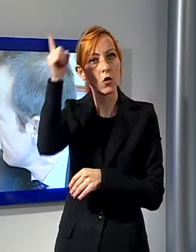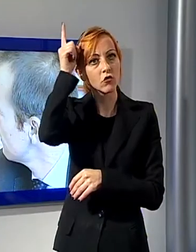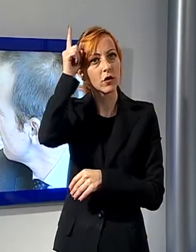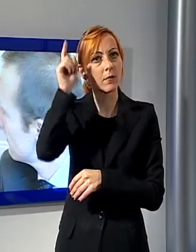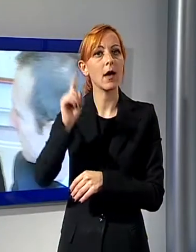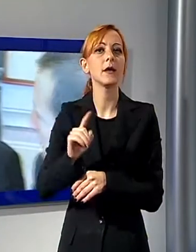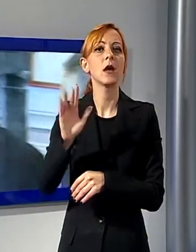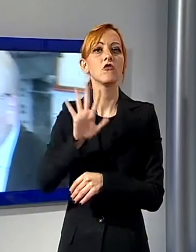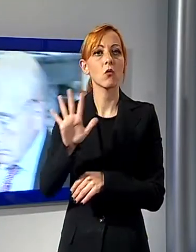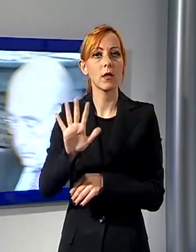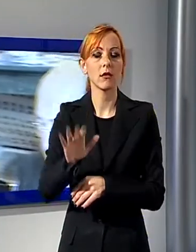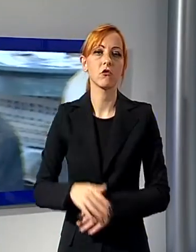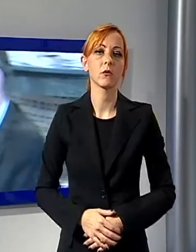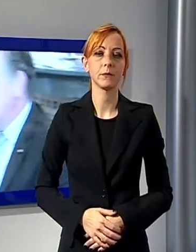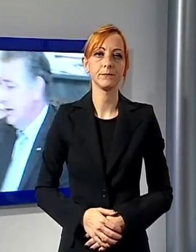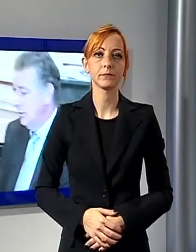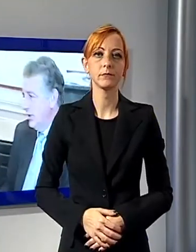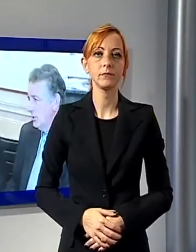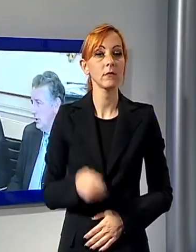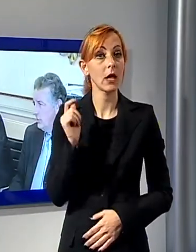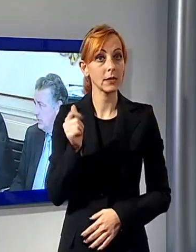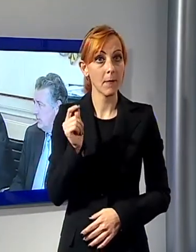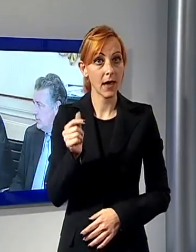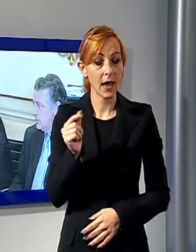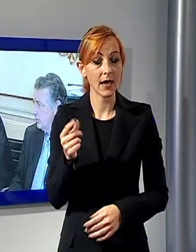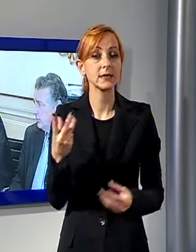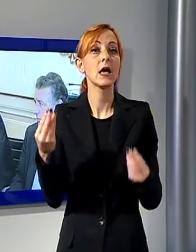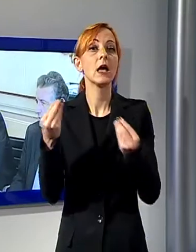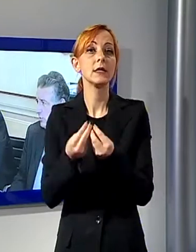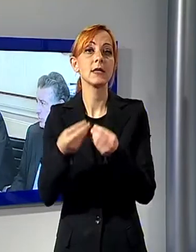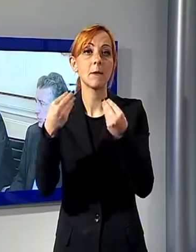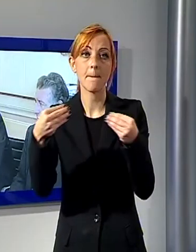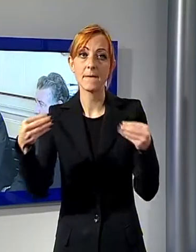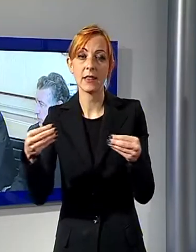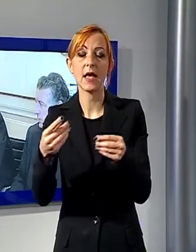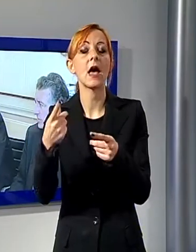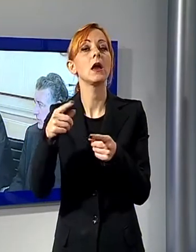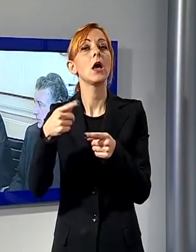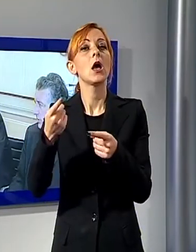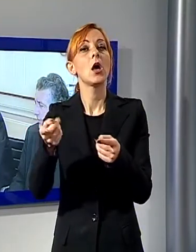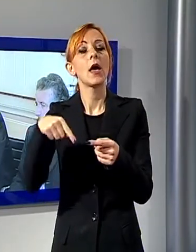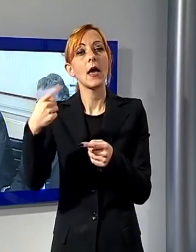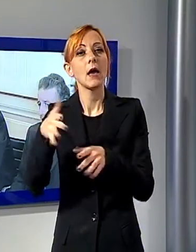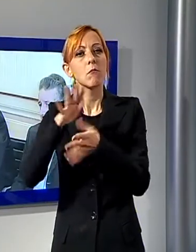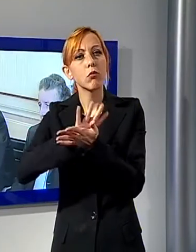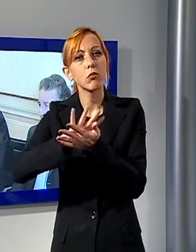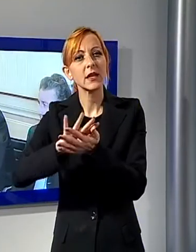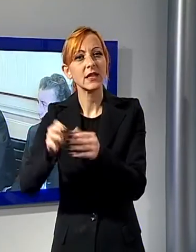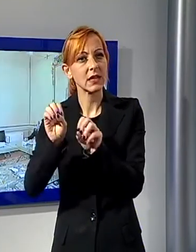insieme a quelle delle materie prime e soprattutto dello smaltimento degli scarti di lavorazione, vadano ad incidere pesantemente sul prezzo del